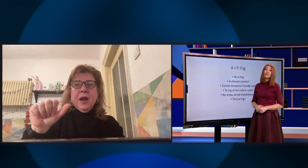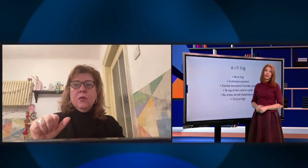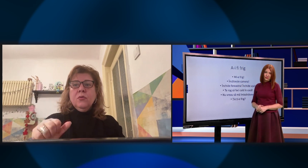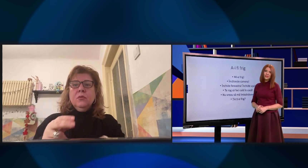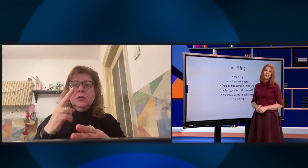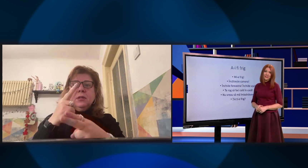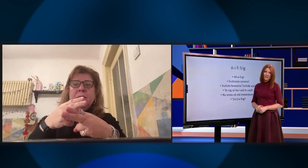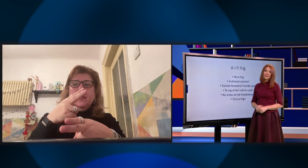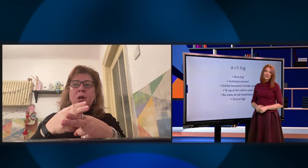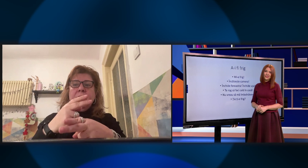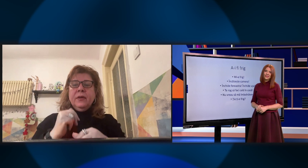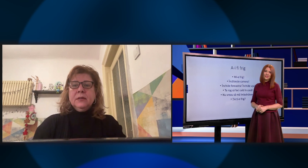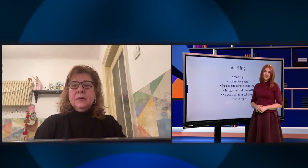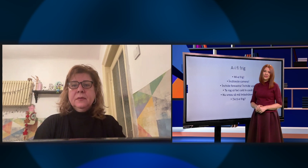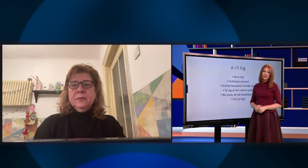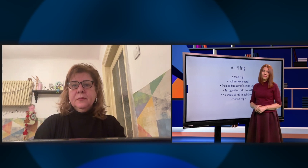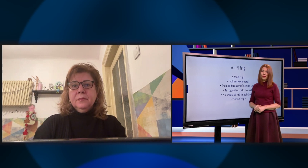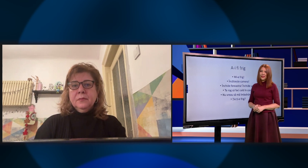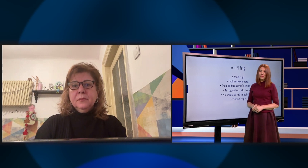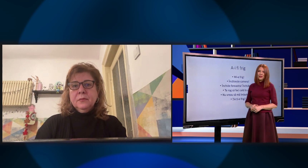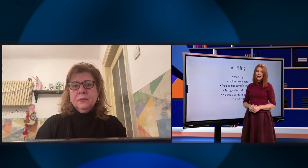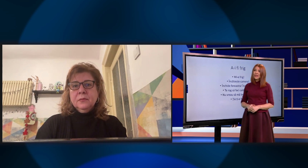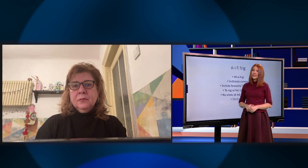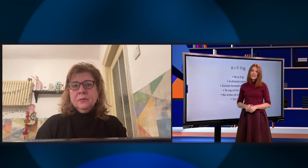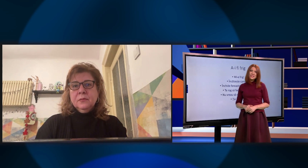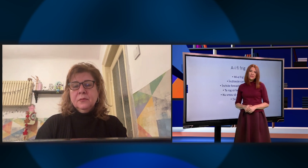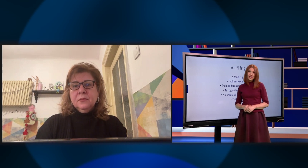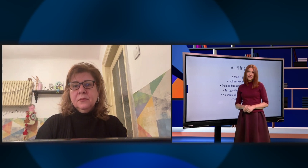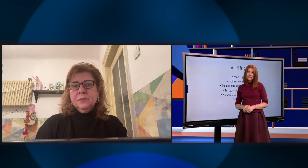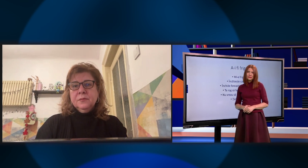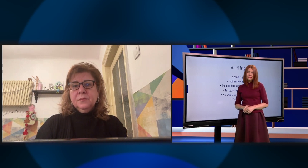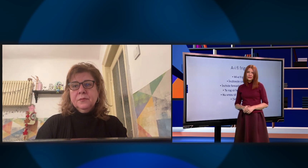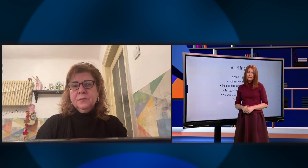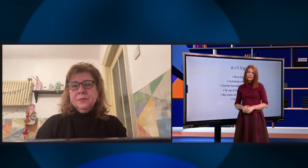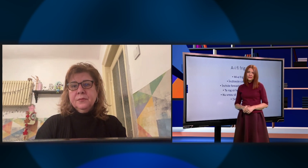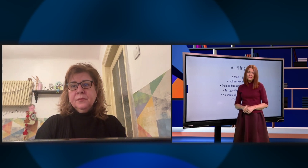Nu vreau să mă îmbolnăvesc. Foarte bine. Ție, ți-e frig?